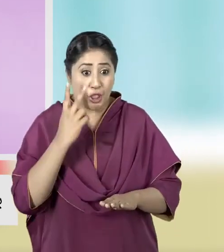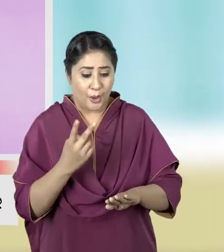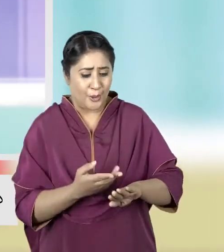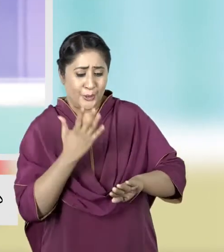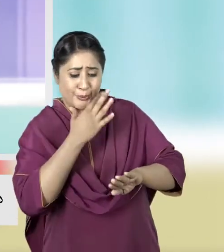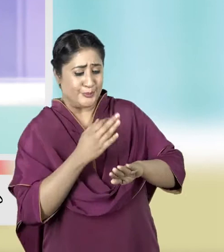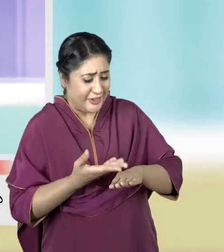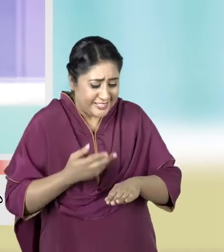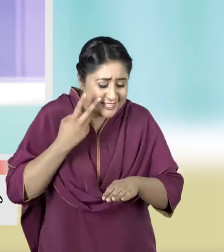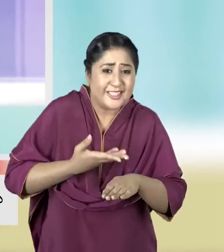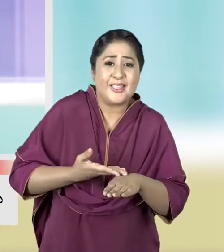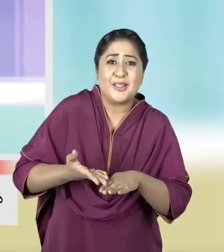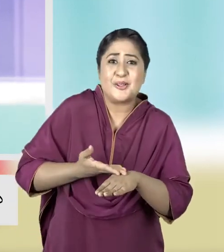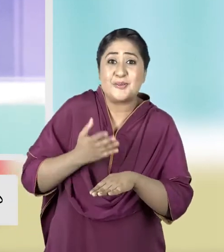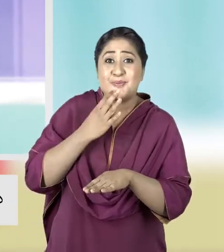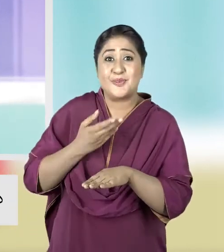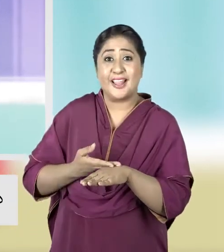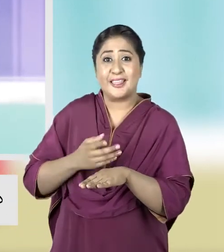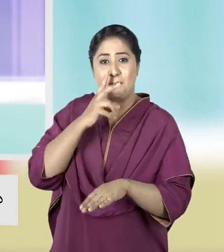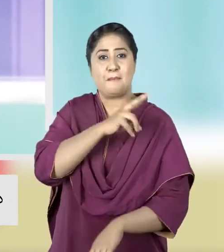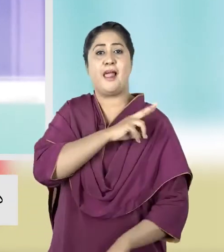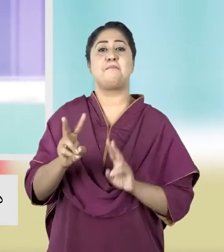देखो हाथ कितने खुबसूरत लग रहे हैं